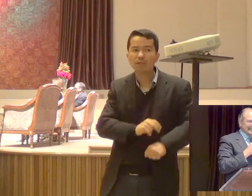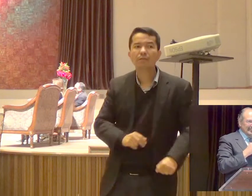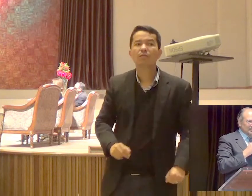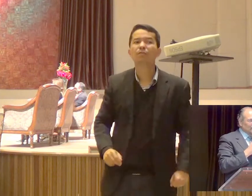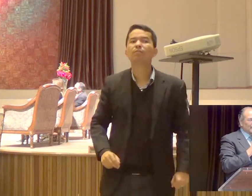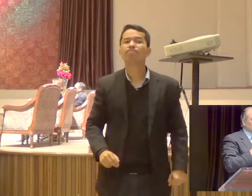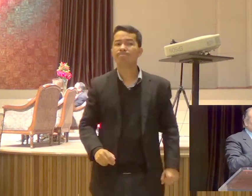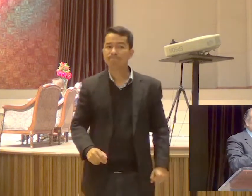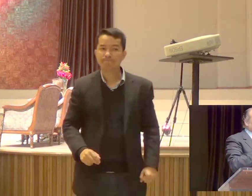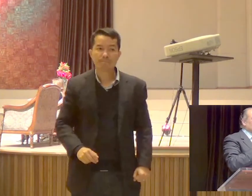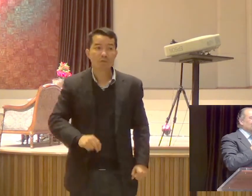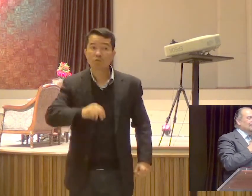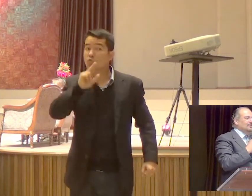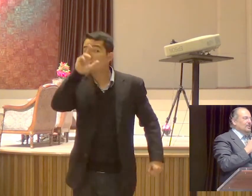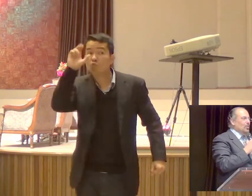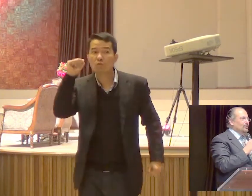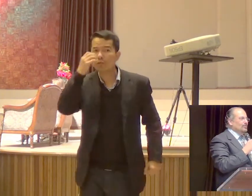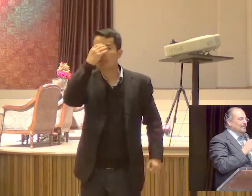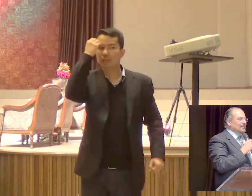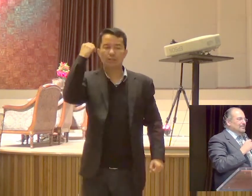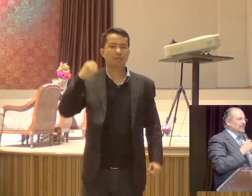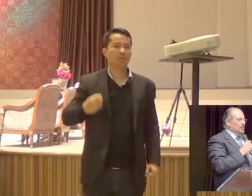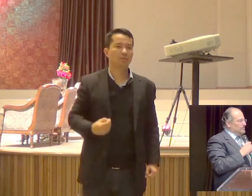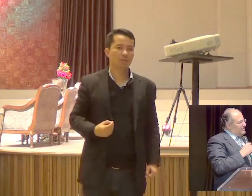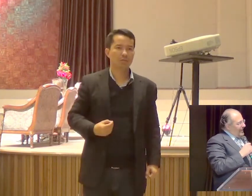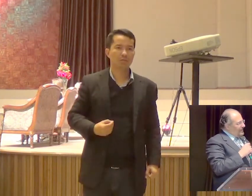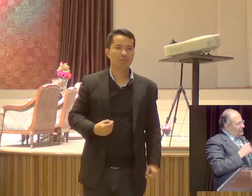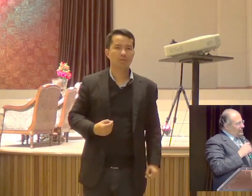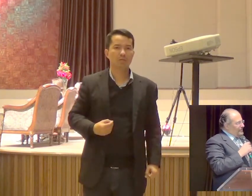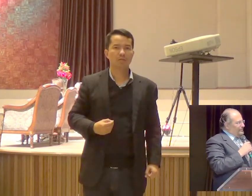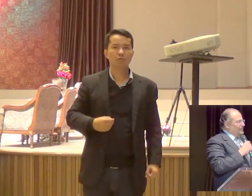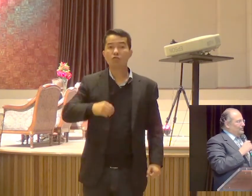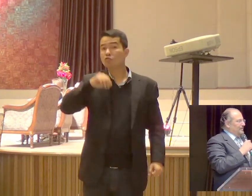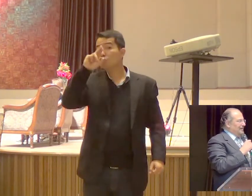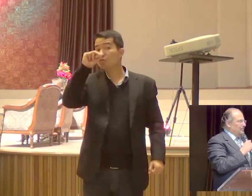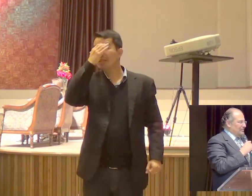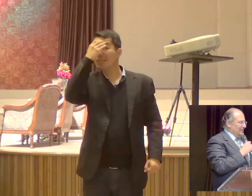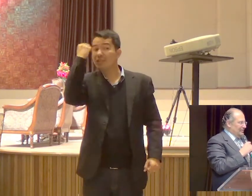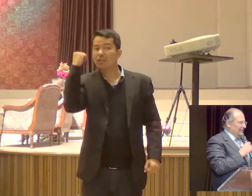Eles nunca se esquecerão De como De como sérios Vocês foram Para com o Senhor